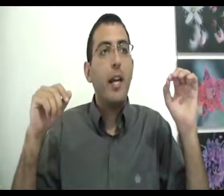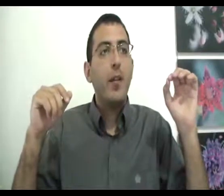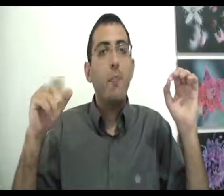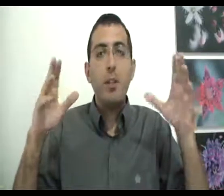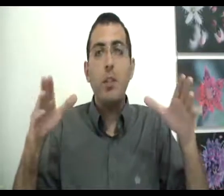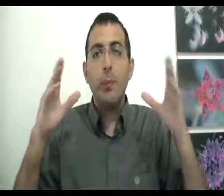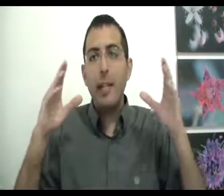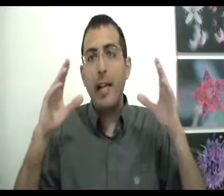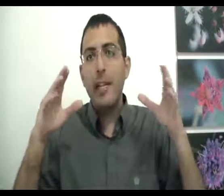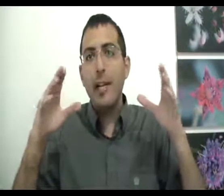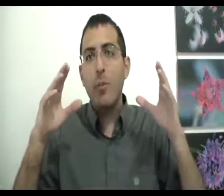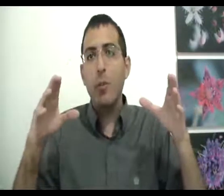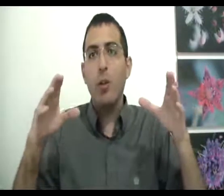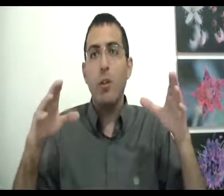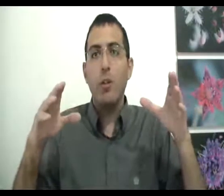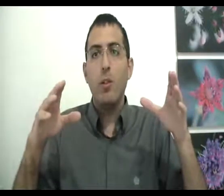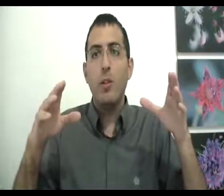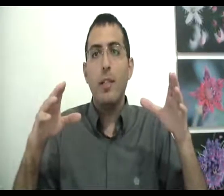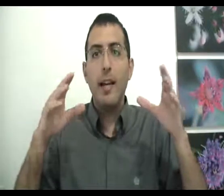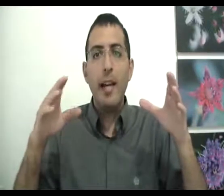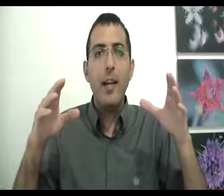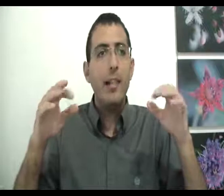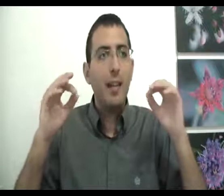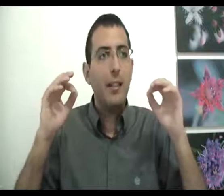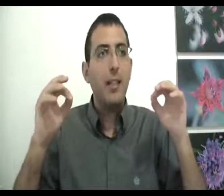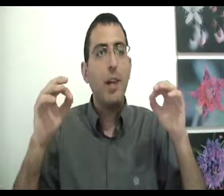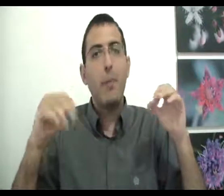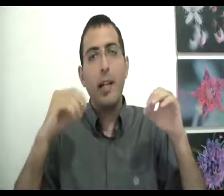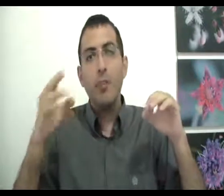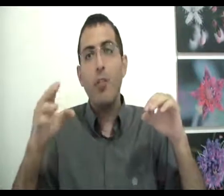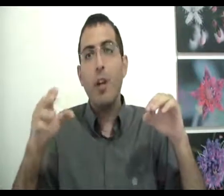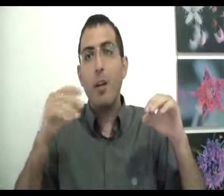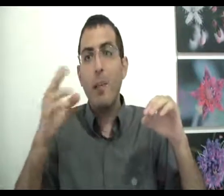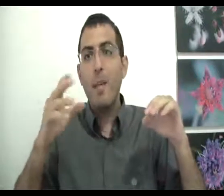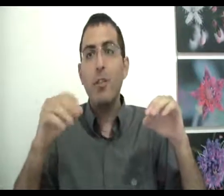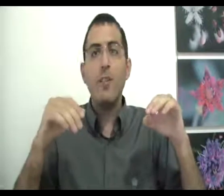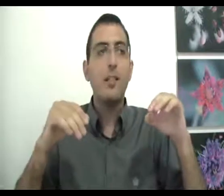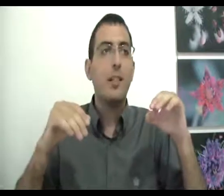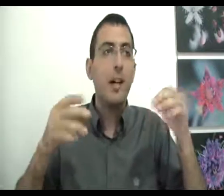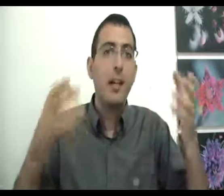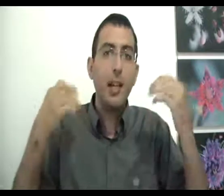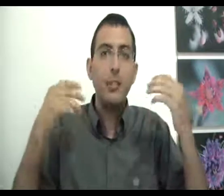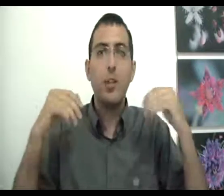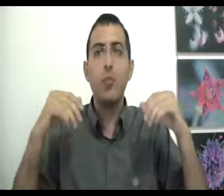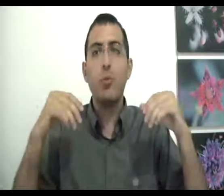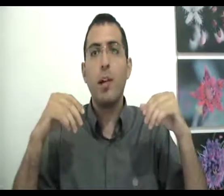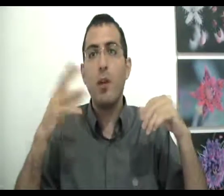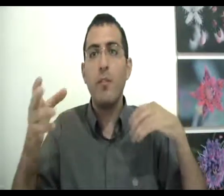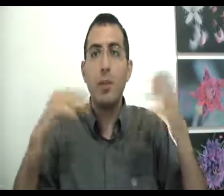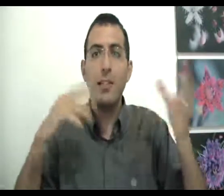ומי שהתבונן לעניין לעומקו יראה את הדבר הבא נגיד שנשאל אוקיי מי אמר שדבר הזה קרה כי אני זוכר שהוא קרה אוקיי ואולי